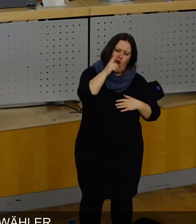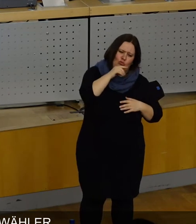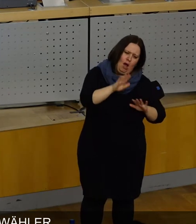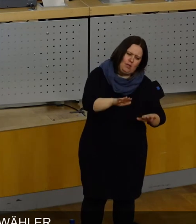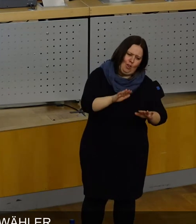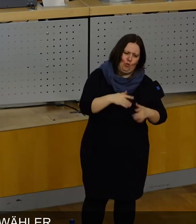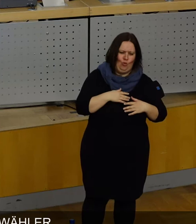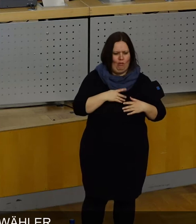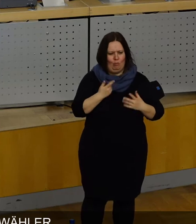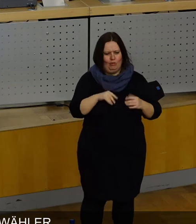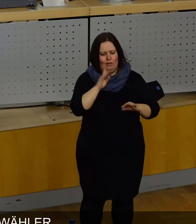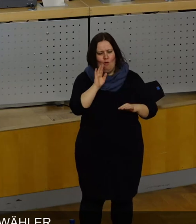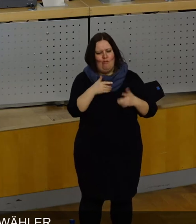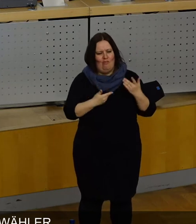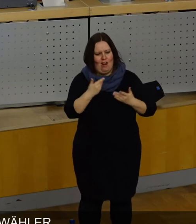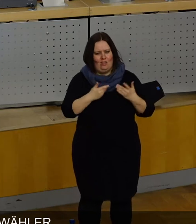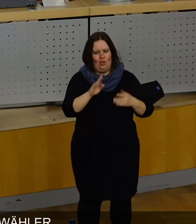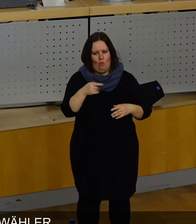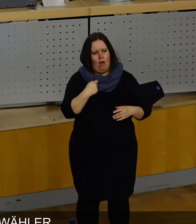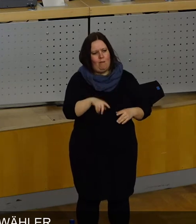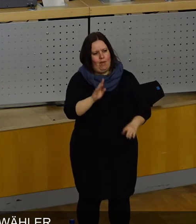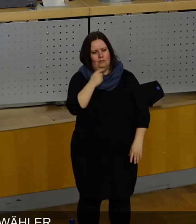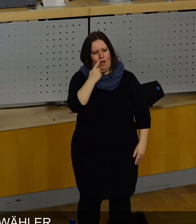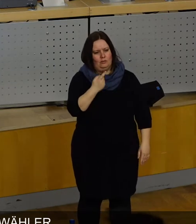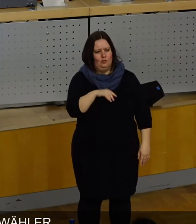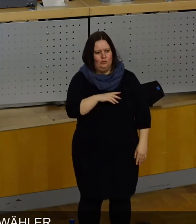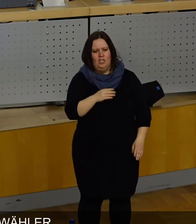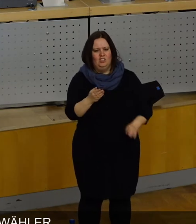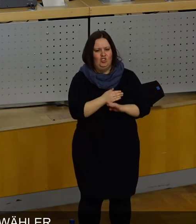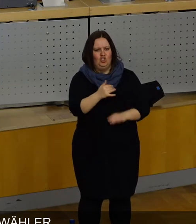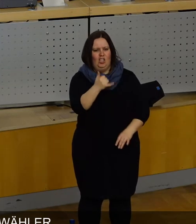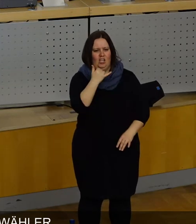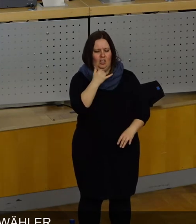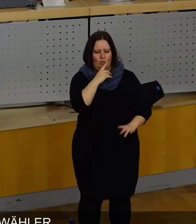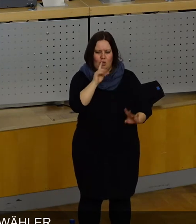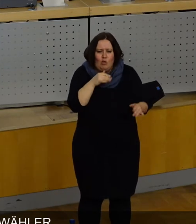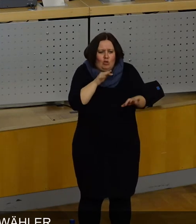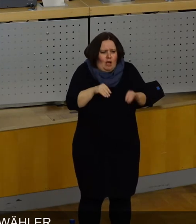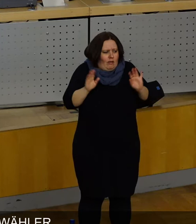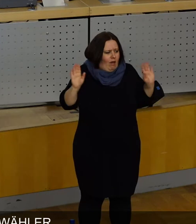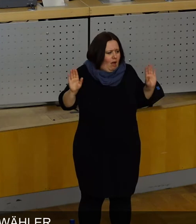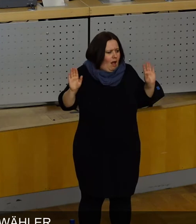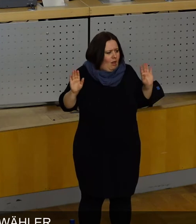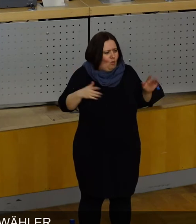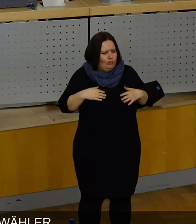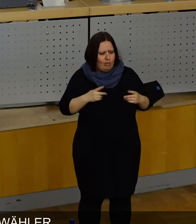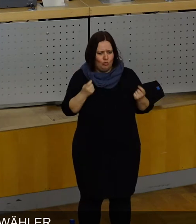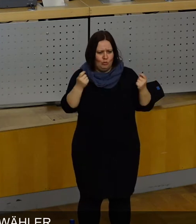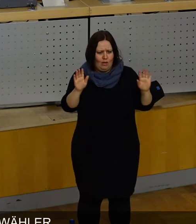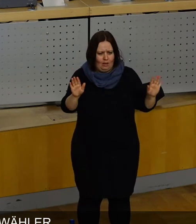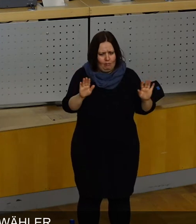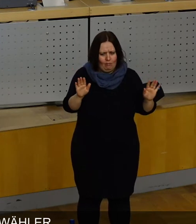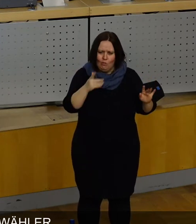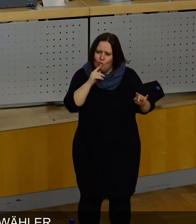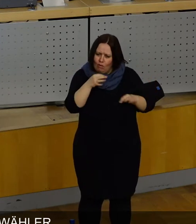Damen und Herren, Kollegen und vielleicht könnten wir uns dazu ermahnen, nicht diese Zwischenrufe jetzt schon anzufangen. Ich habe ja noch gar nicht polemisiert und politisiert. Mir